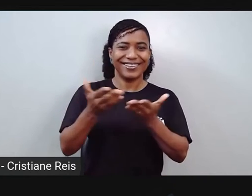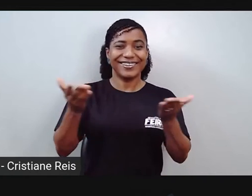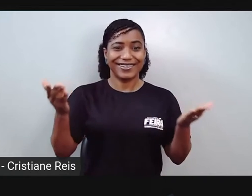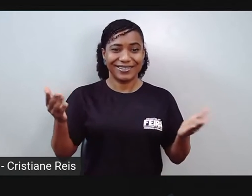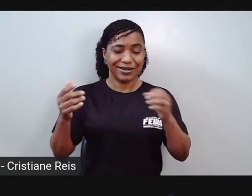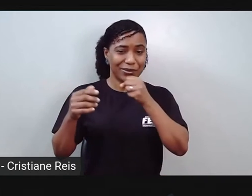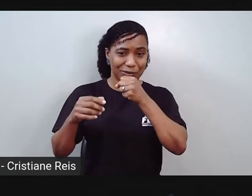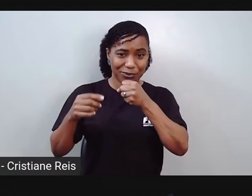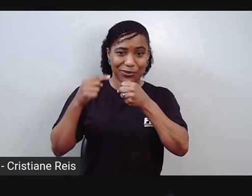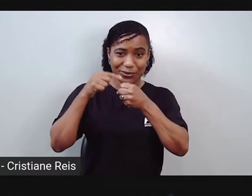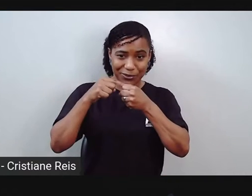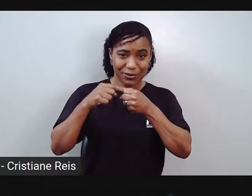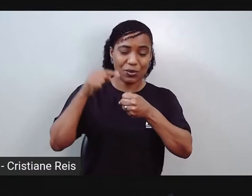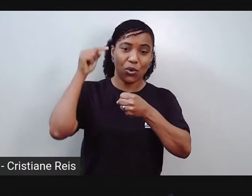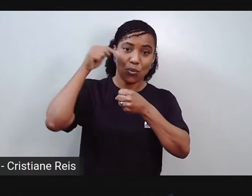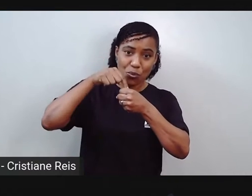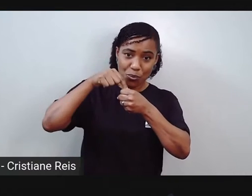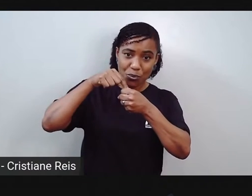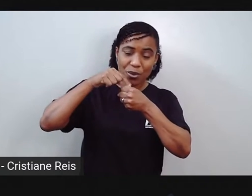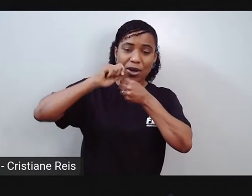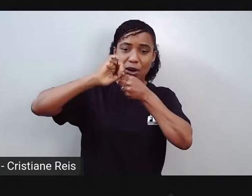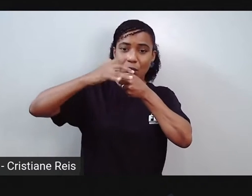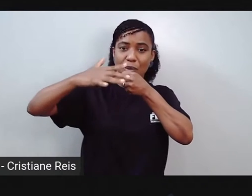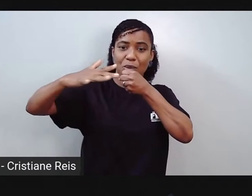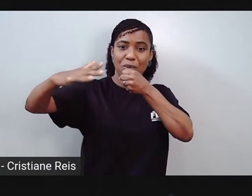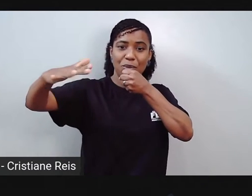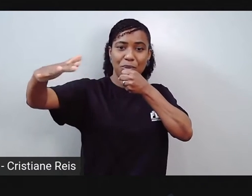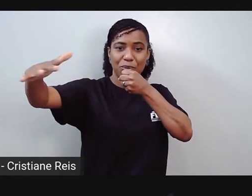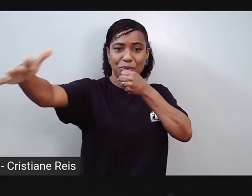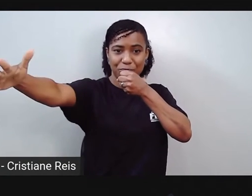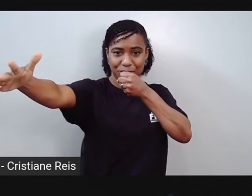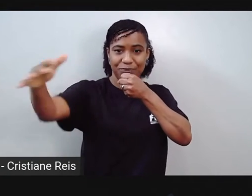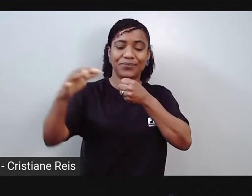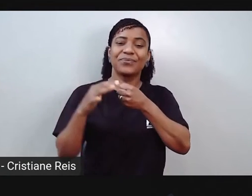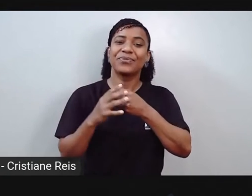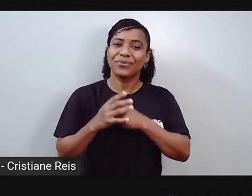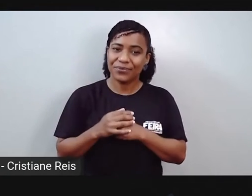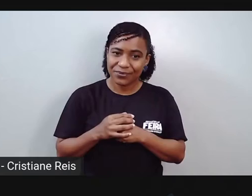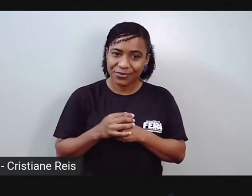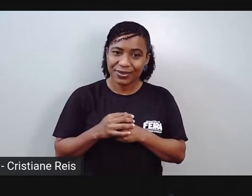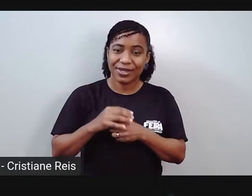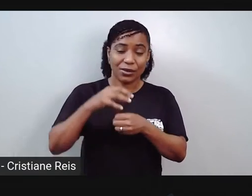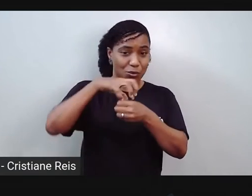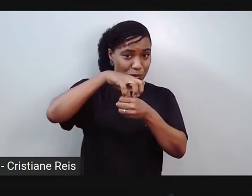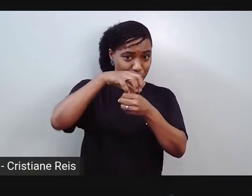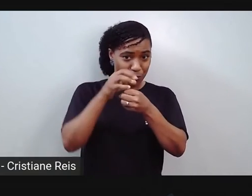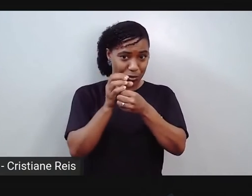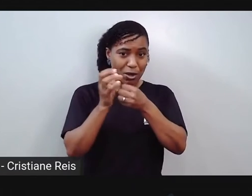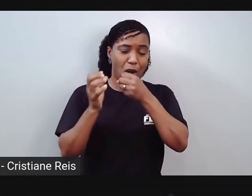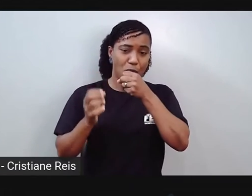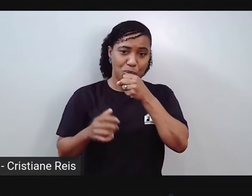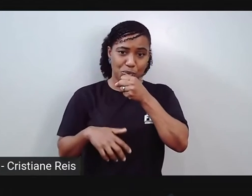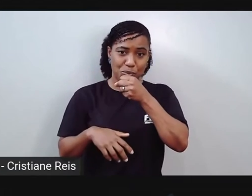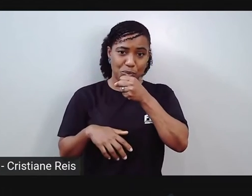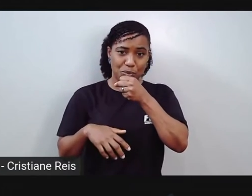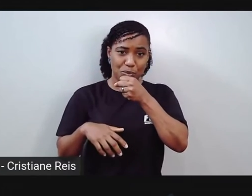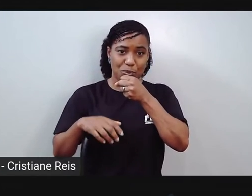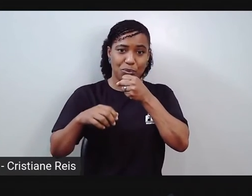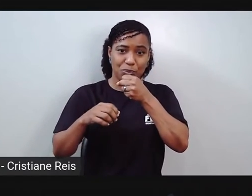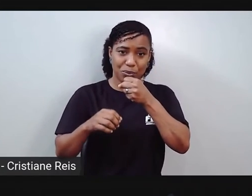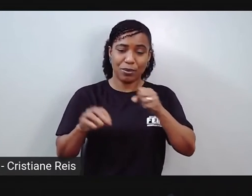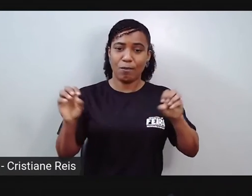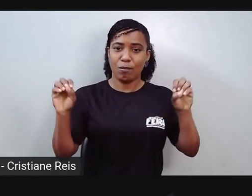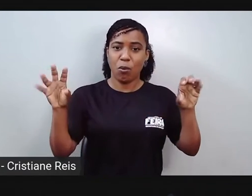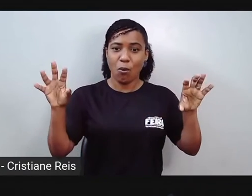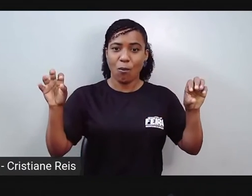vai ser captado naquela boquilha chamada e o som é transmitido através das caixas. As caixas